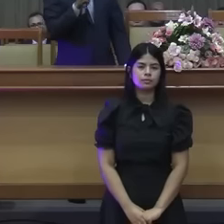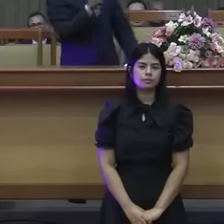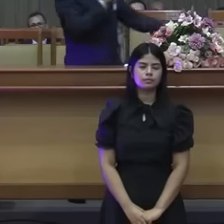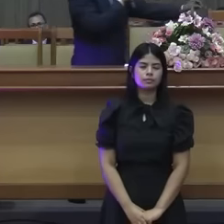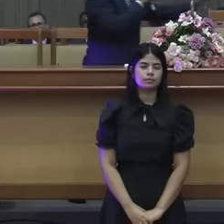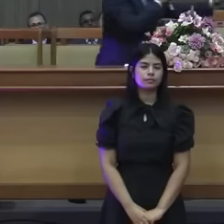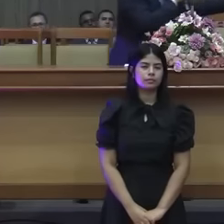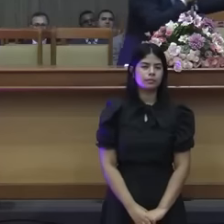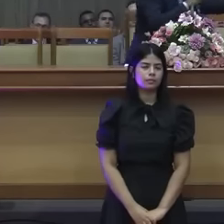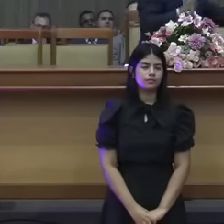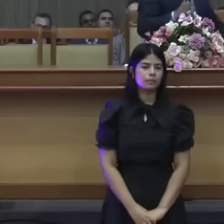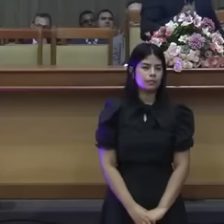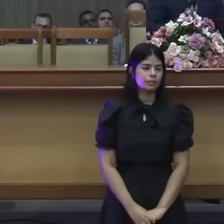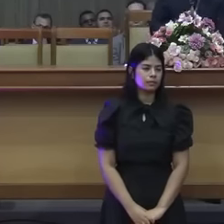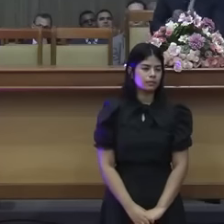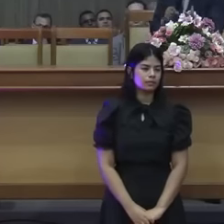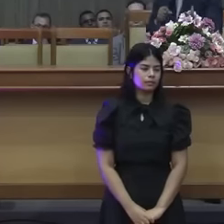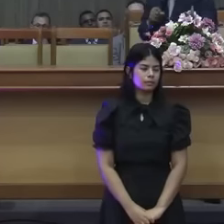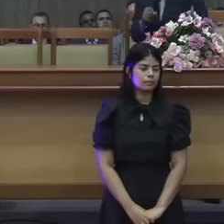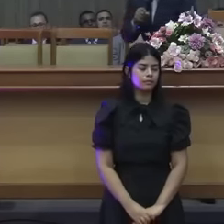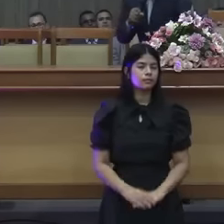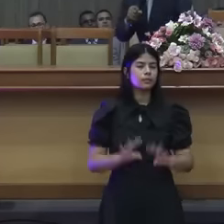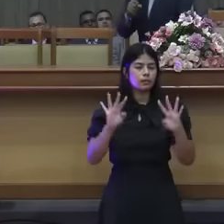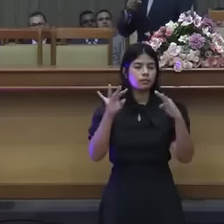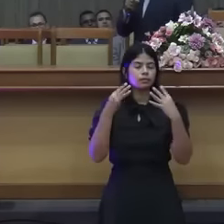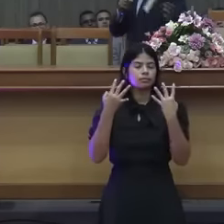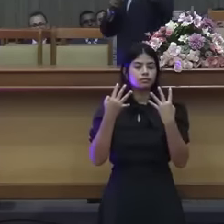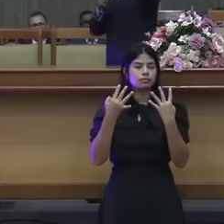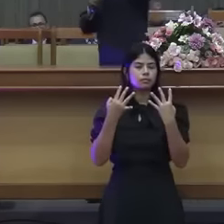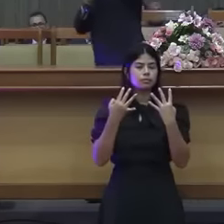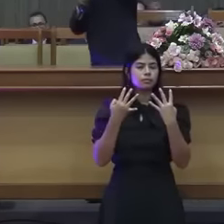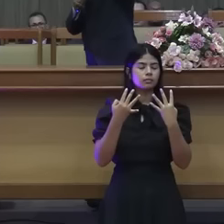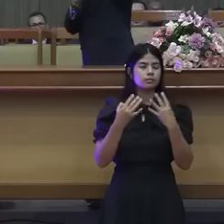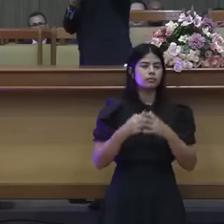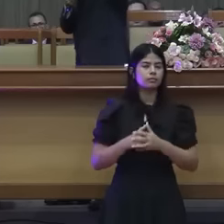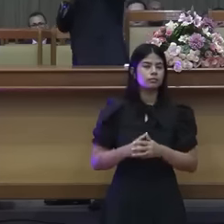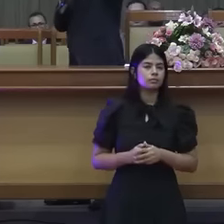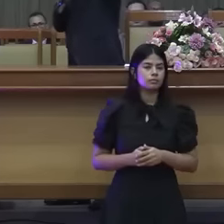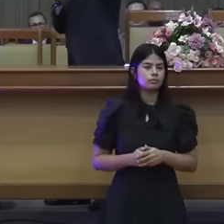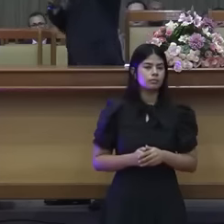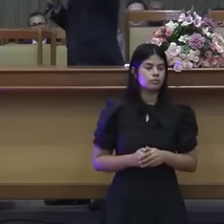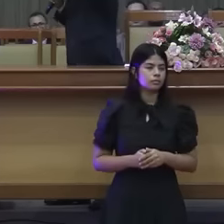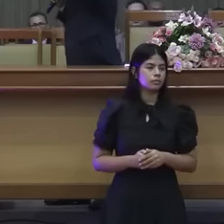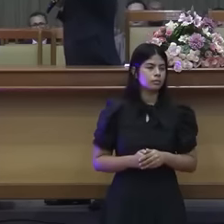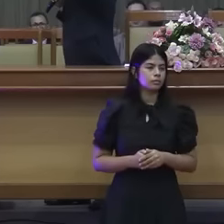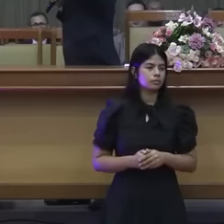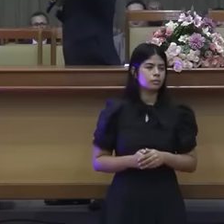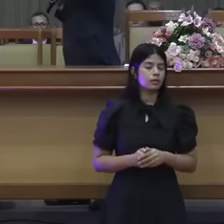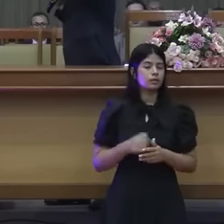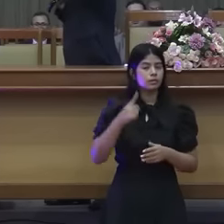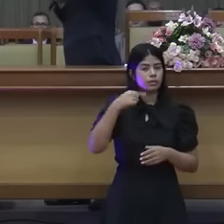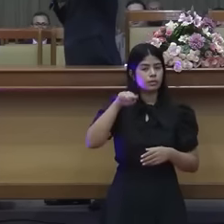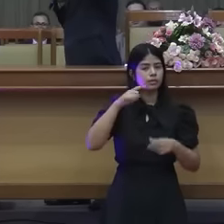Não é questão de tu inventar. Olha para cá. Não faça nada do que não tem aqui.